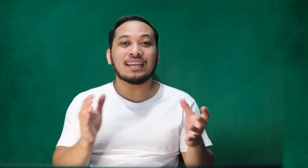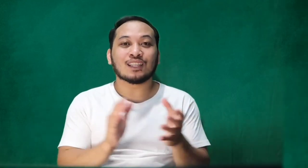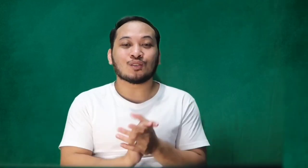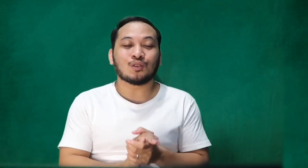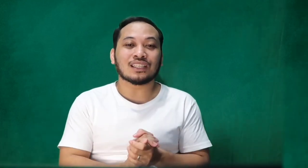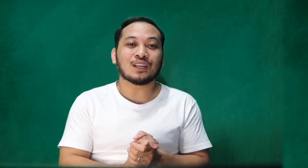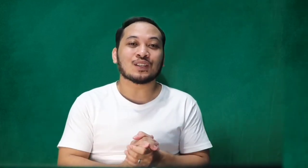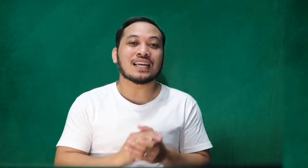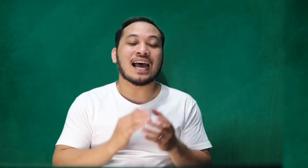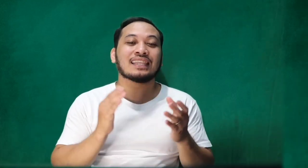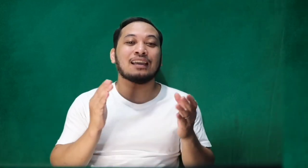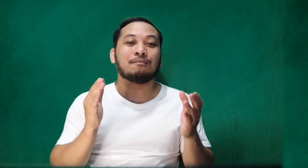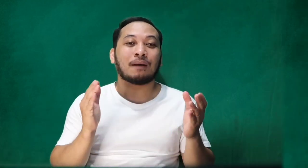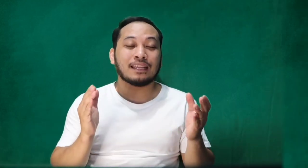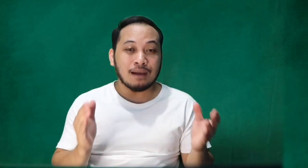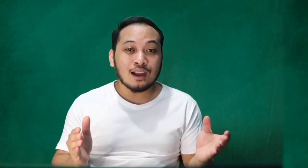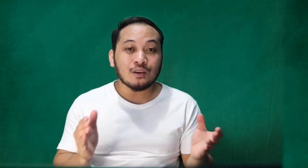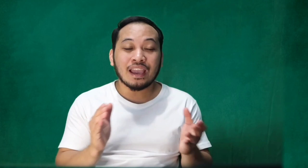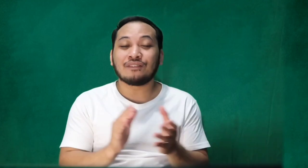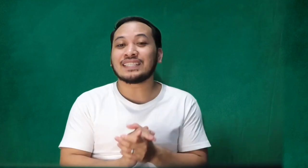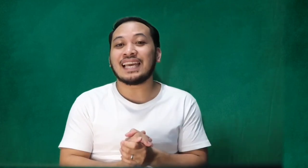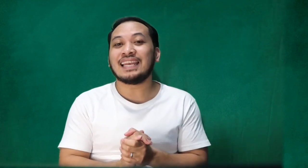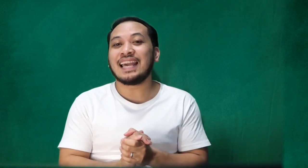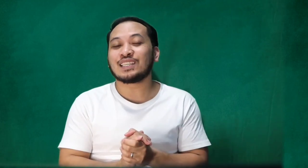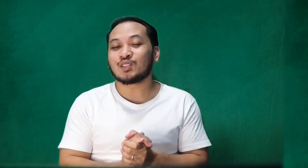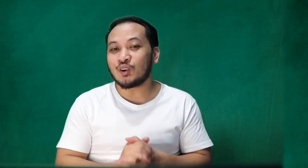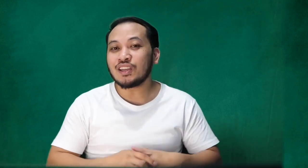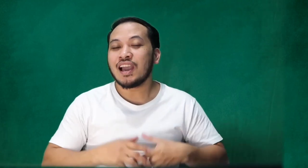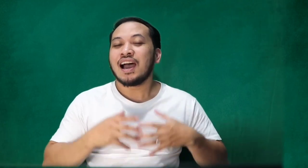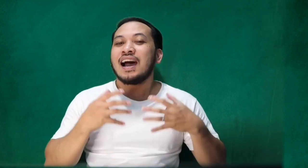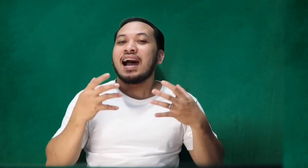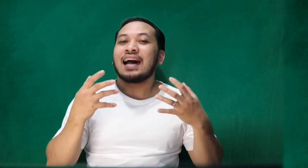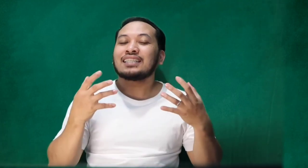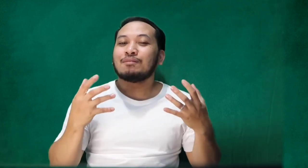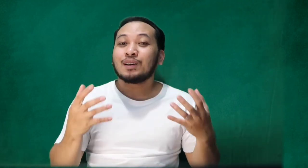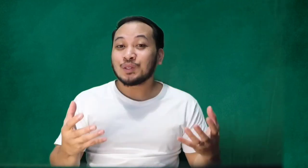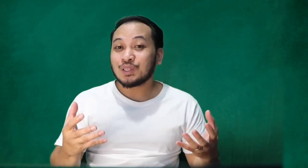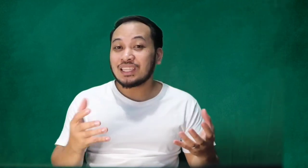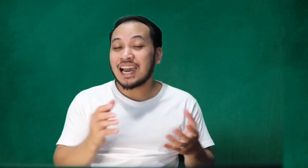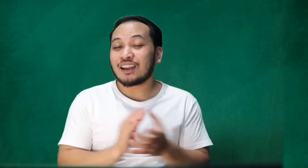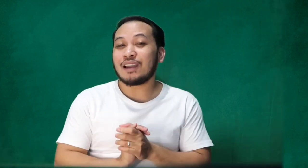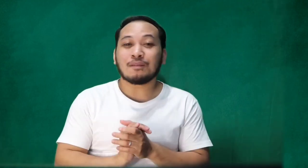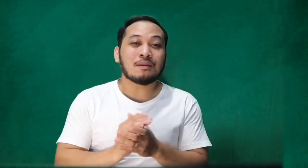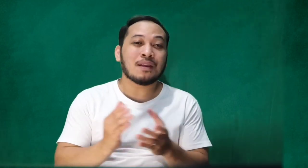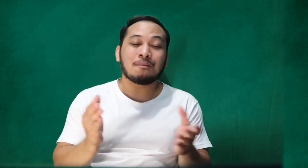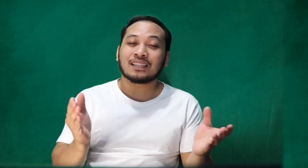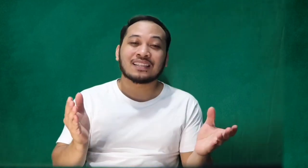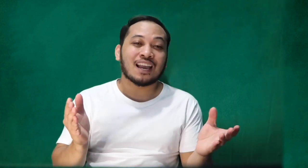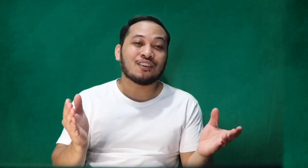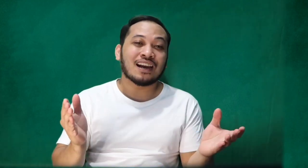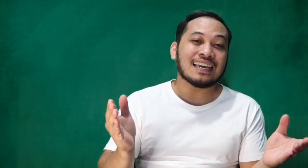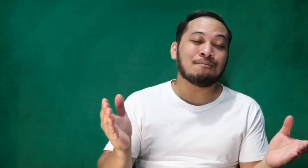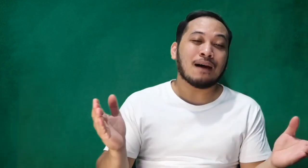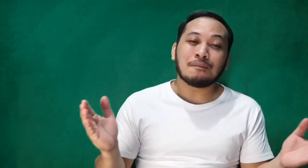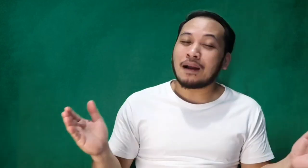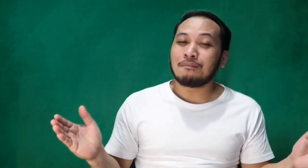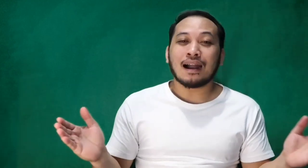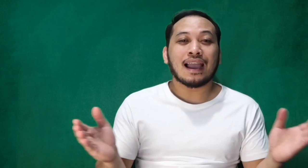natutulan kayo sa ating panibagong FSL lesson. At sa mga susunod na araw ay magbibigay pala tayo ng iba pang mga